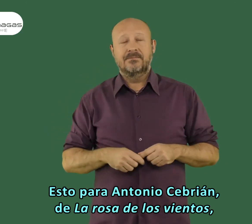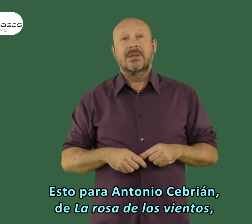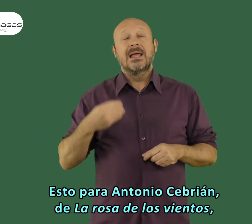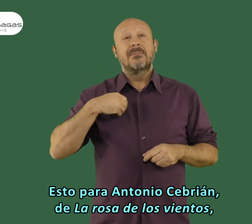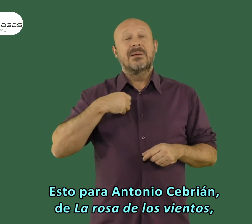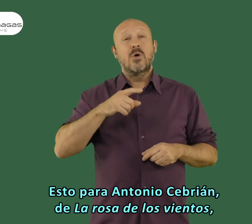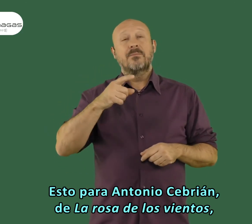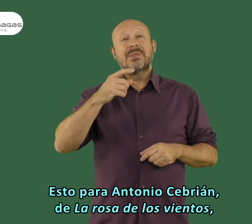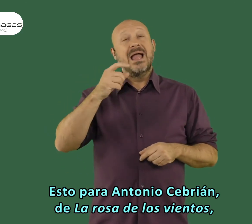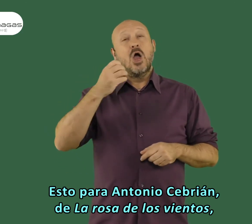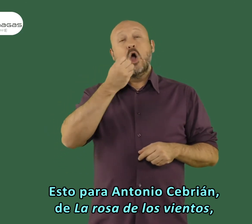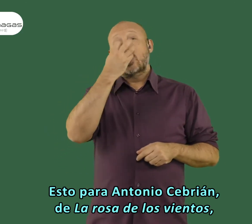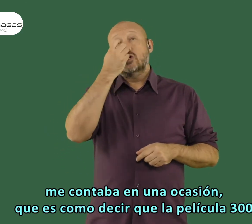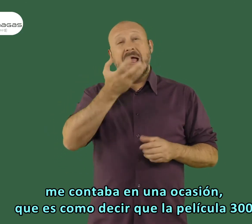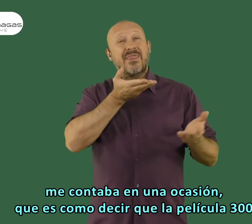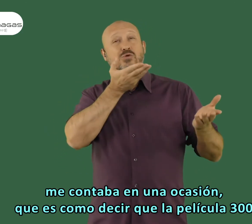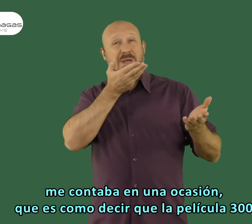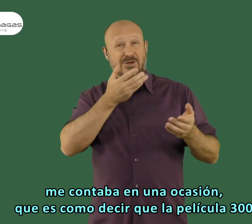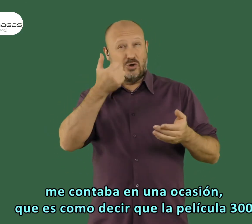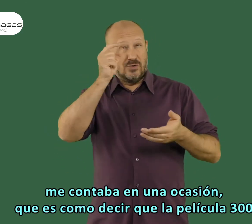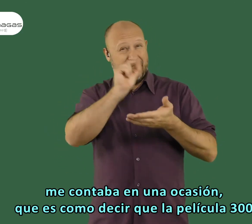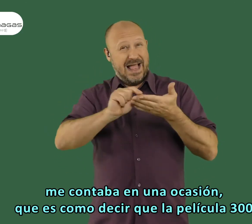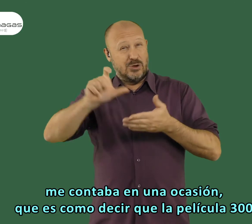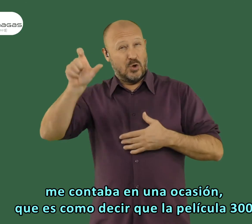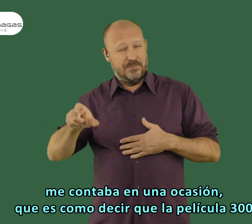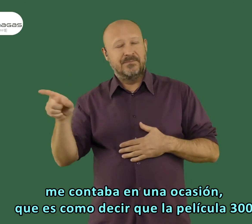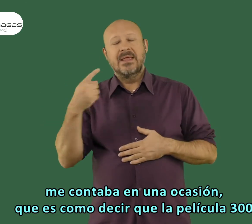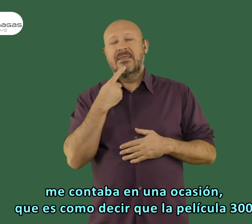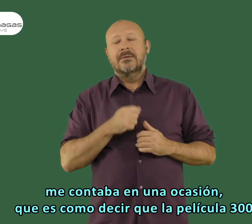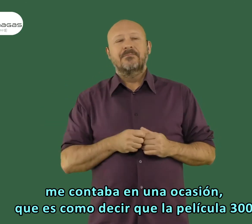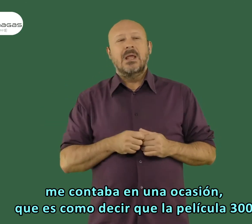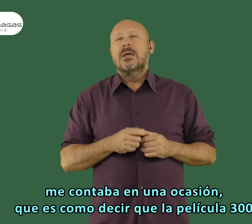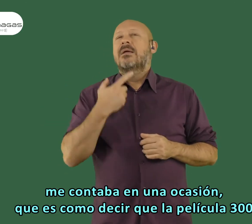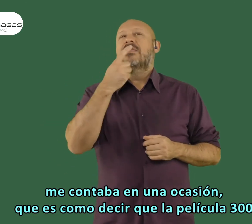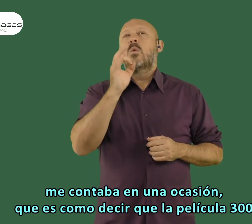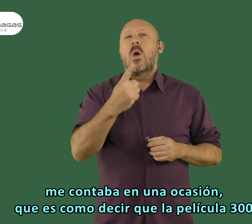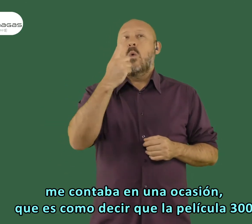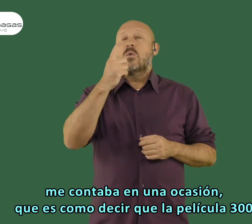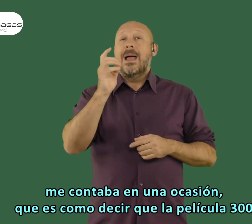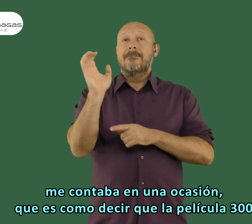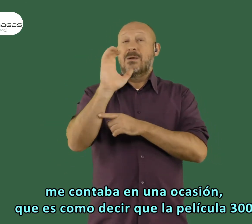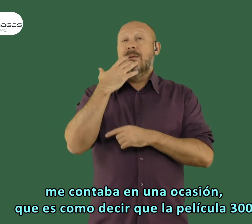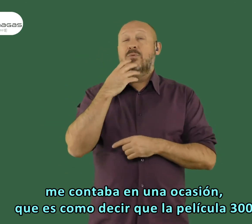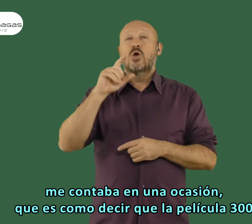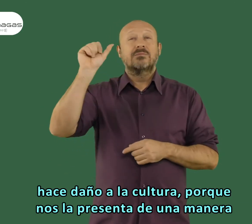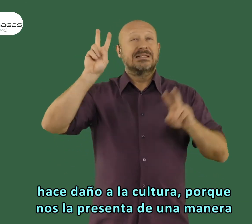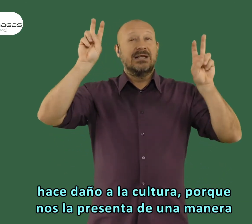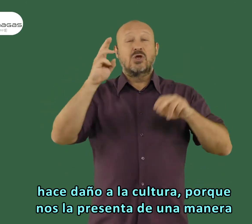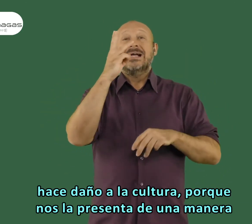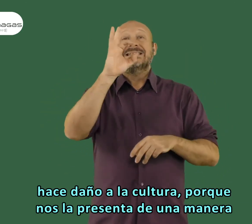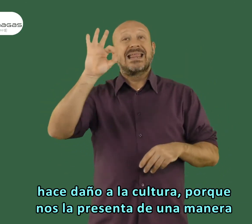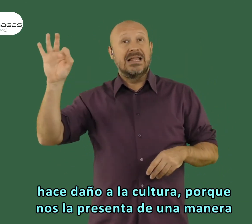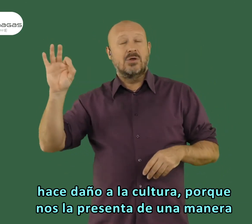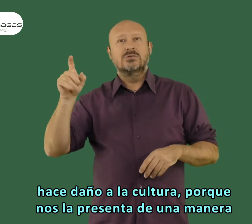Esto, Juan Antonio Ezebrea ante la Reza de los Vientos me contaba en una ocasión que es como decir que la película 300